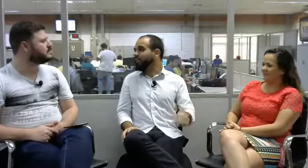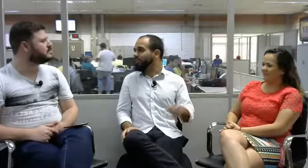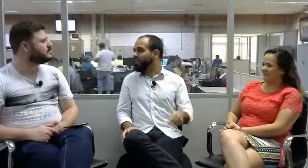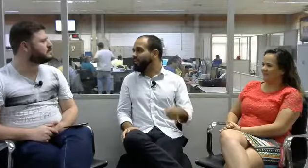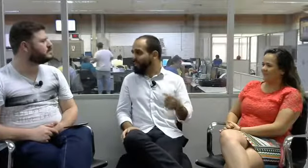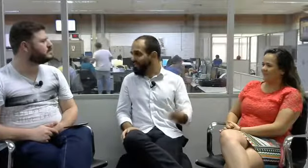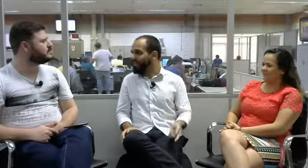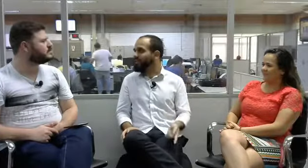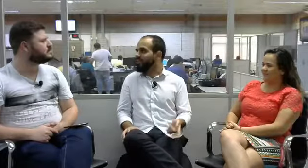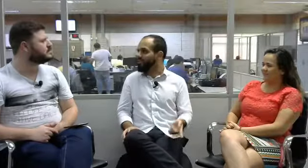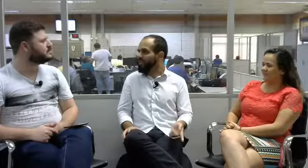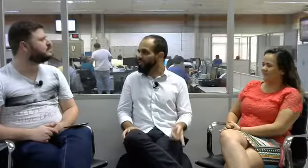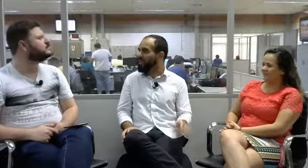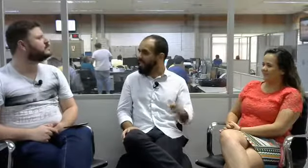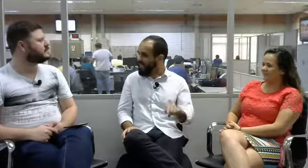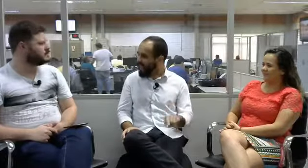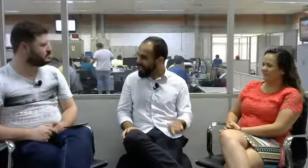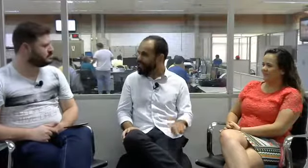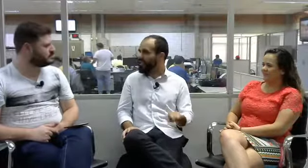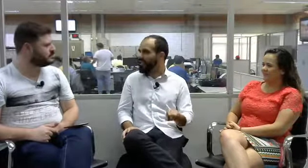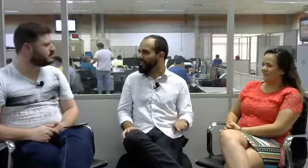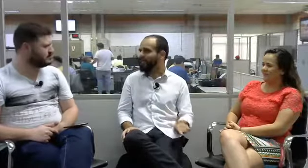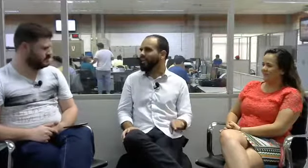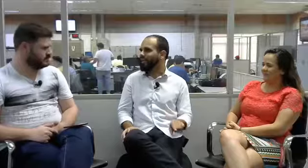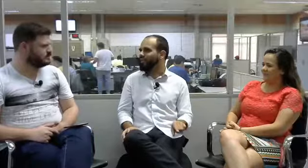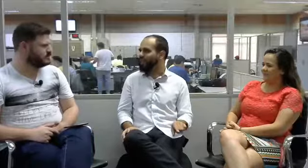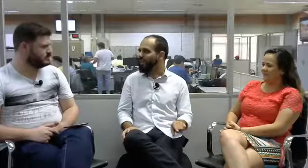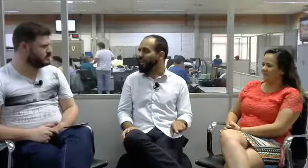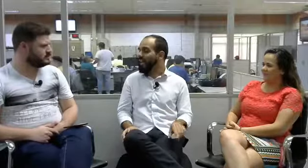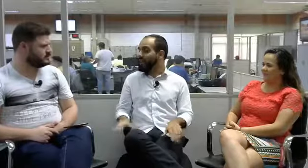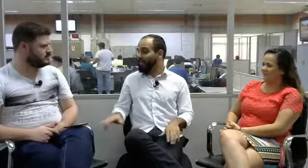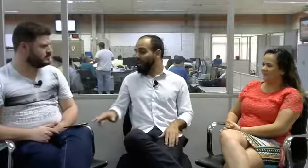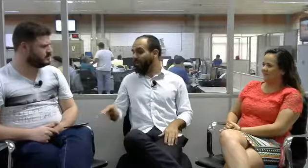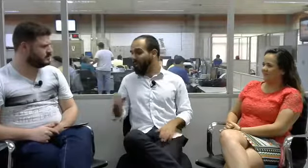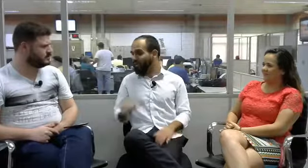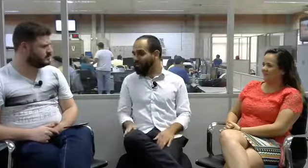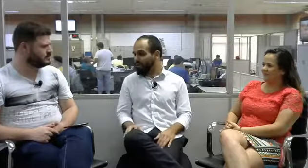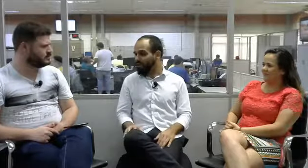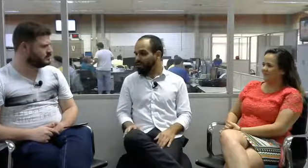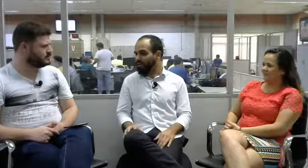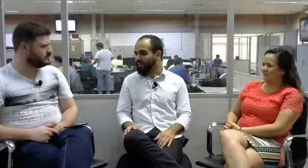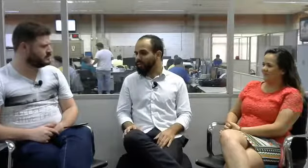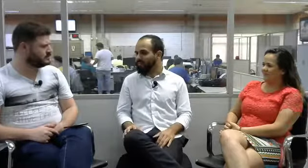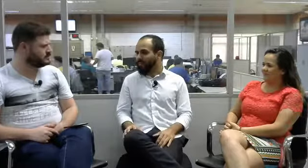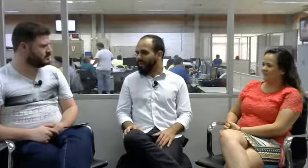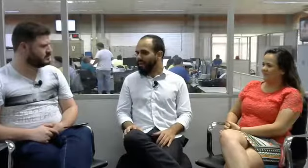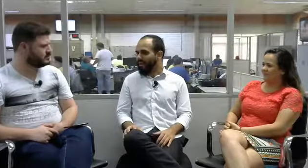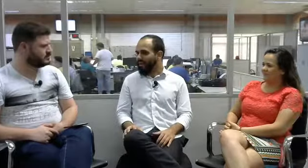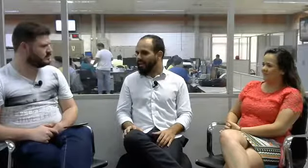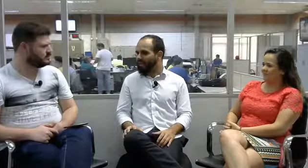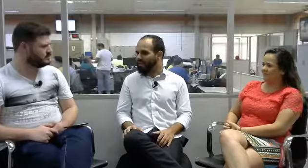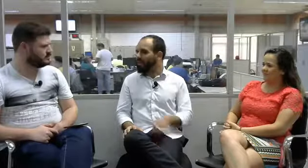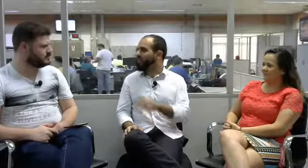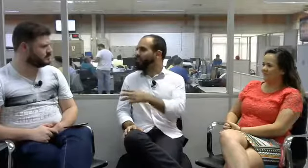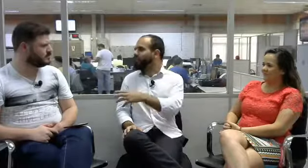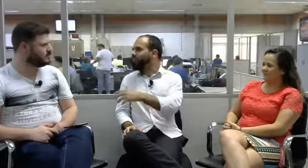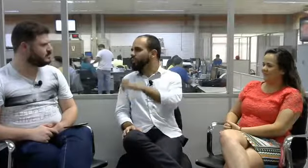tendo acesso a serviços que a lei garante que eles tenham, né? Para a maior parte das pessoas, isso não tem sentido,